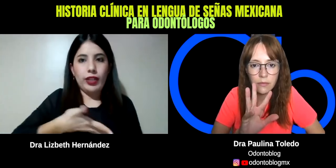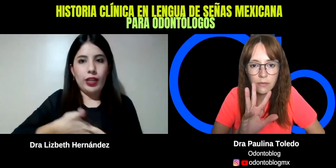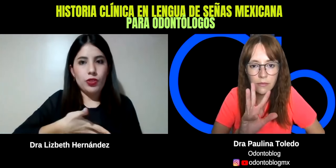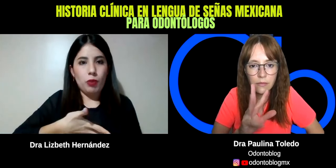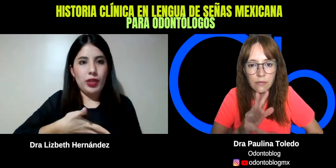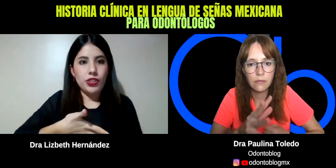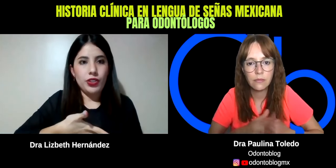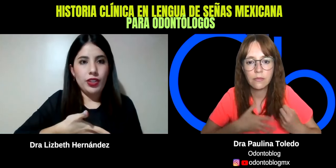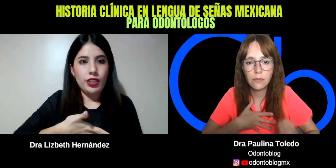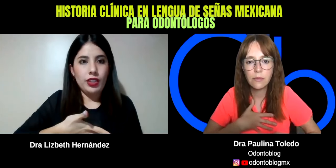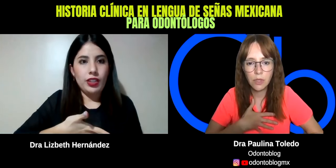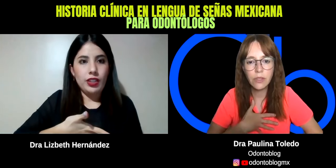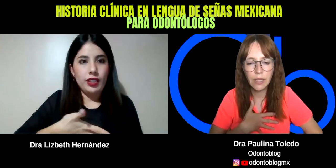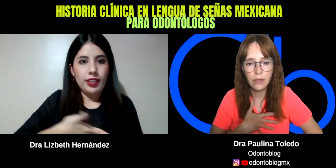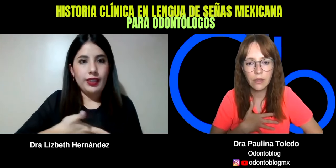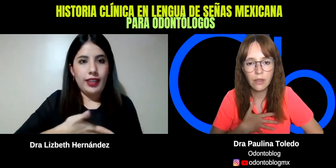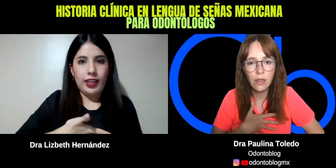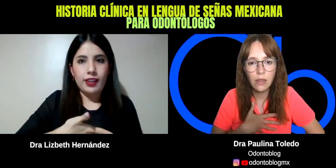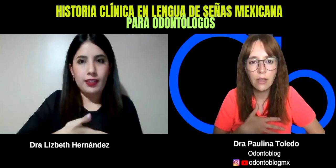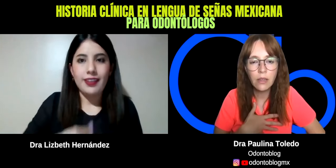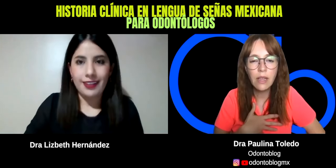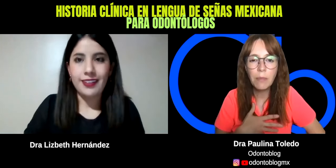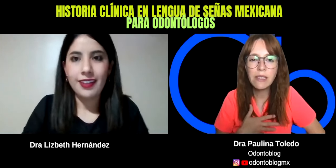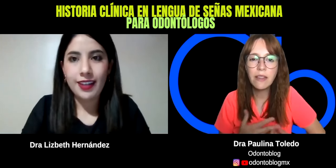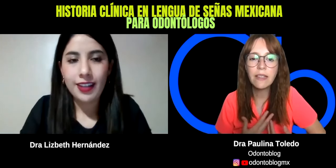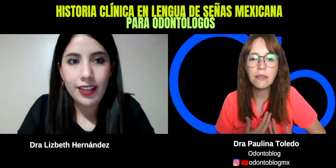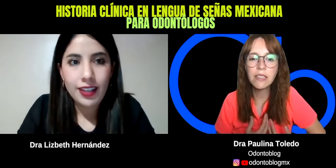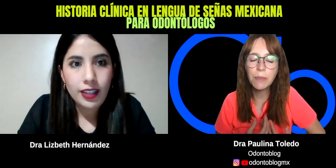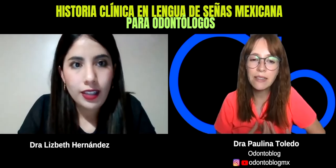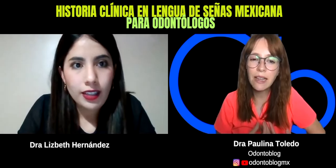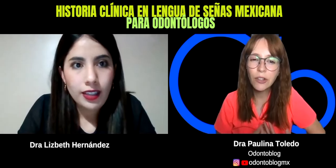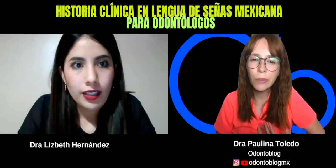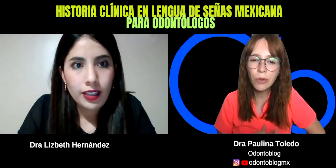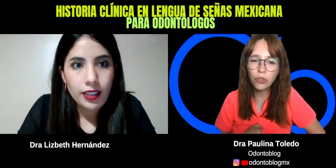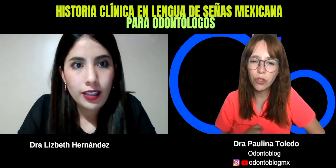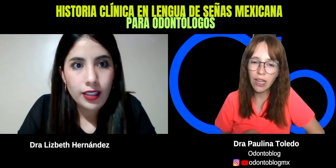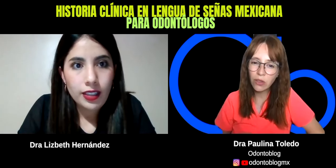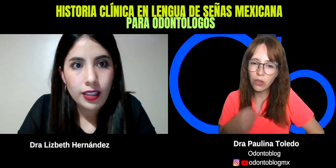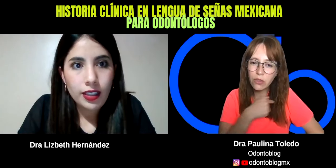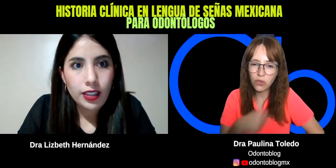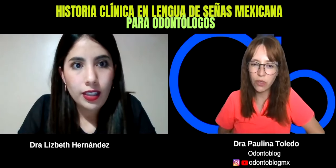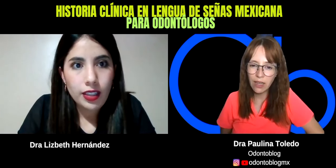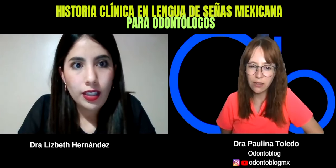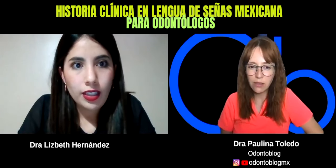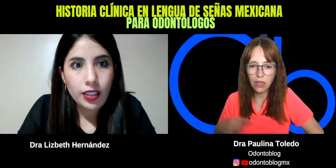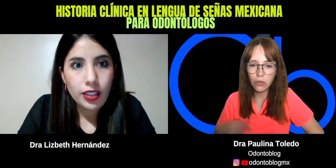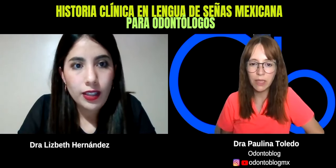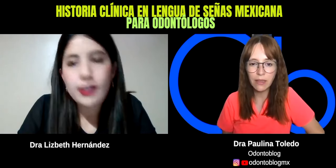nuestro pecho. Ok. Tener. Ajá. ¿Y el paciente se va a expresar como tocando zonas, o sea, anatómicas?